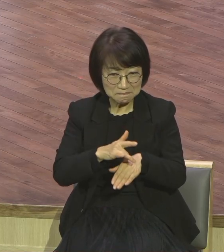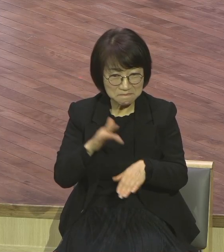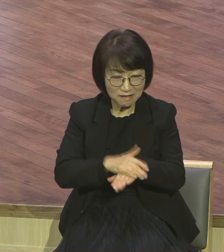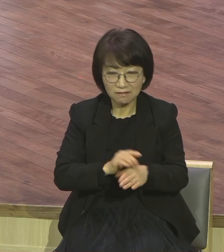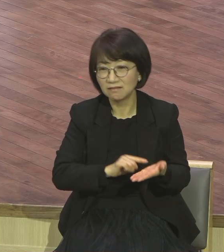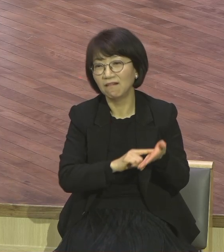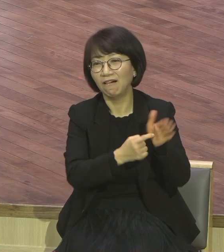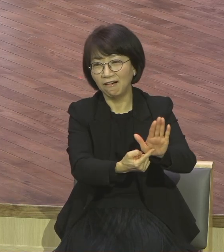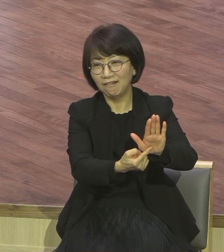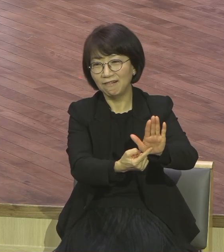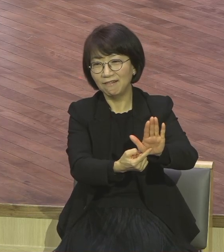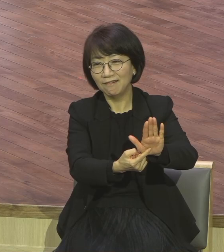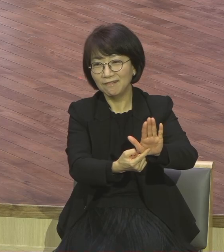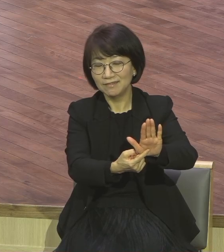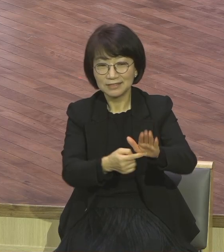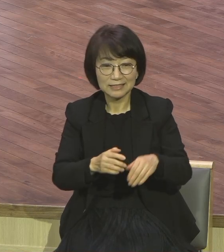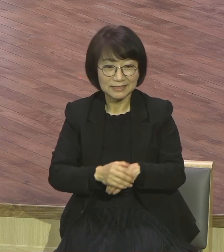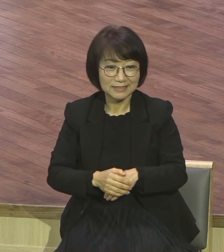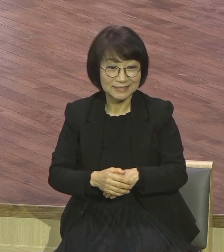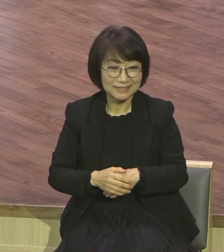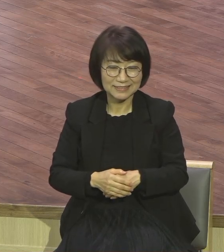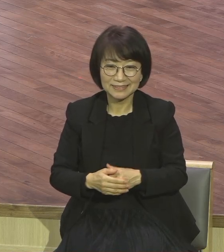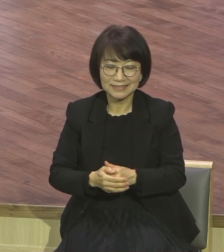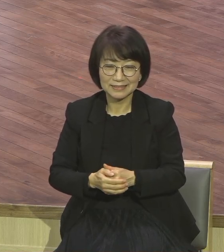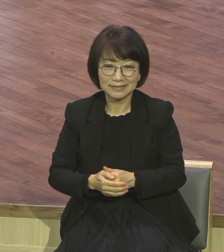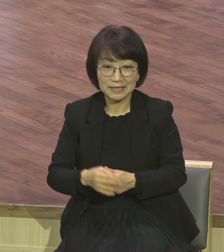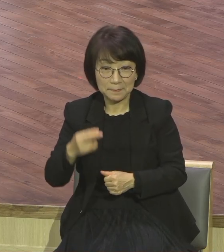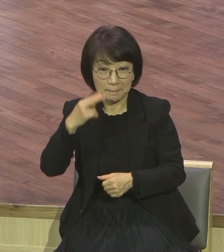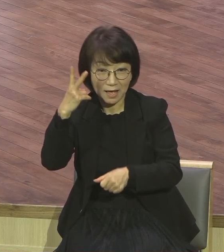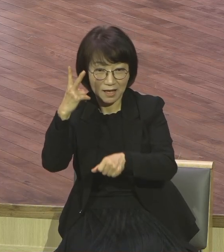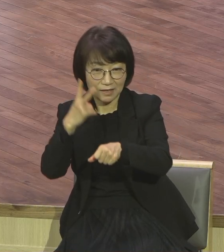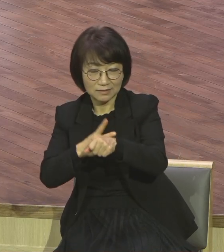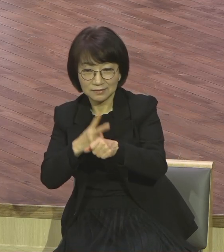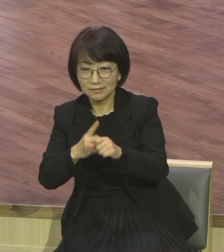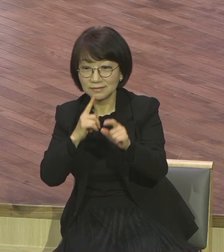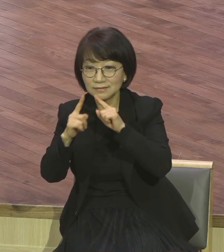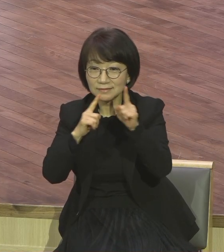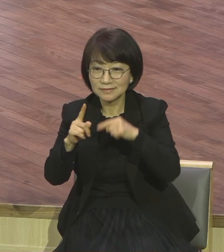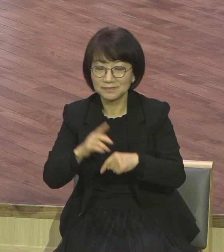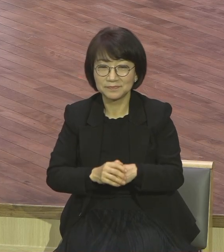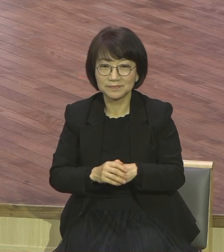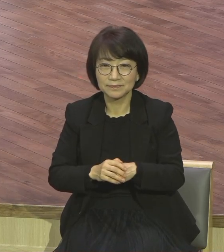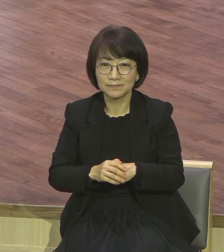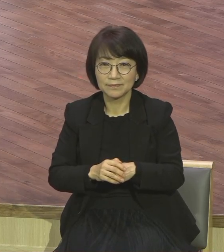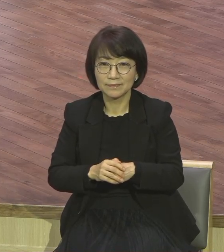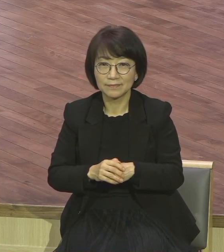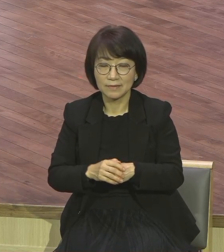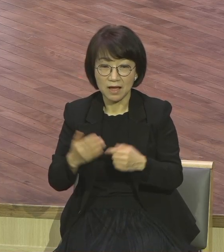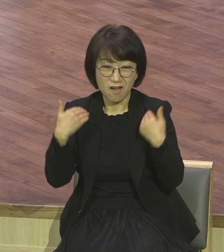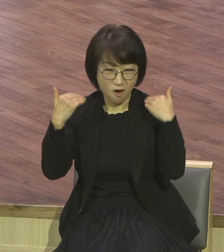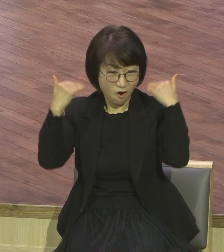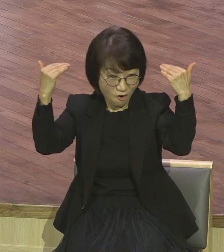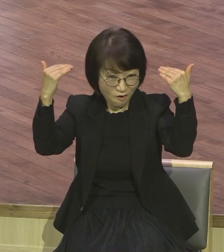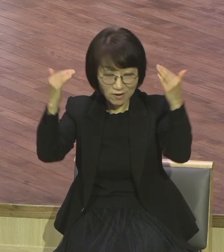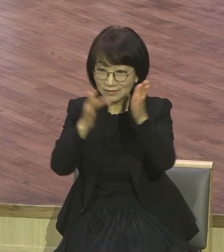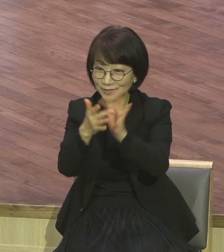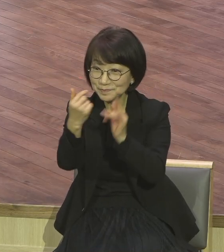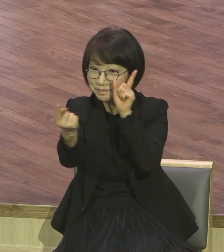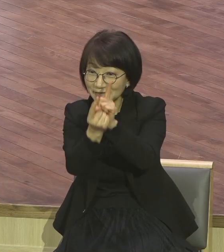날마다 날마다 바울이 그랬습니다. 바울이 어른데 예수님 만났잖아요. 이래가지고